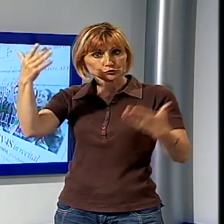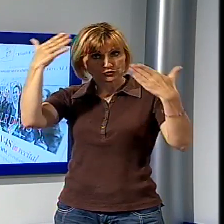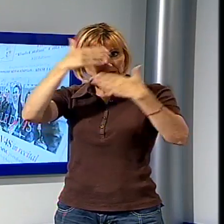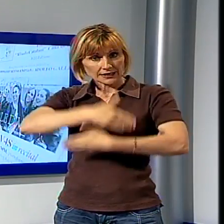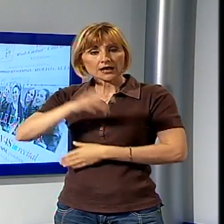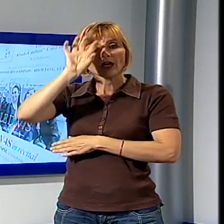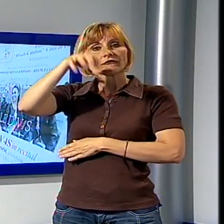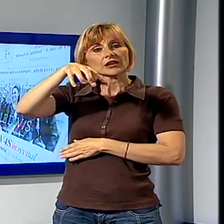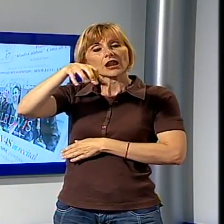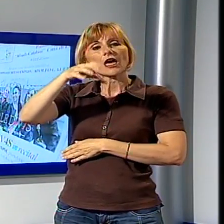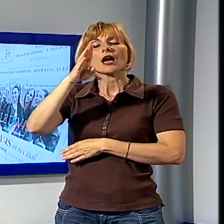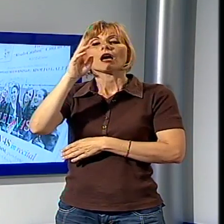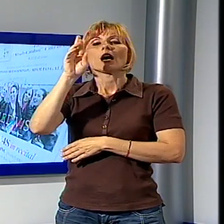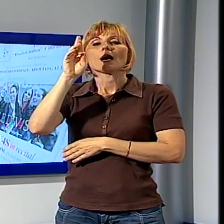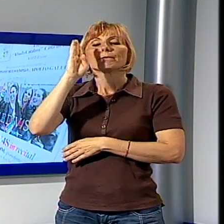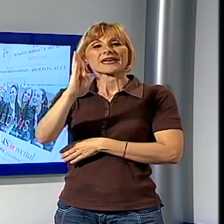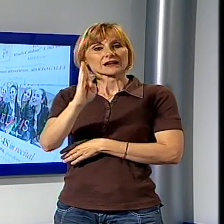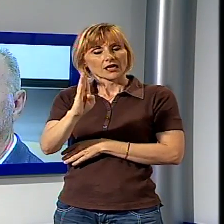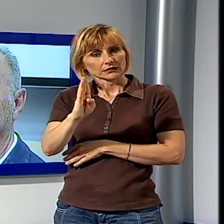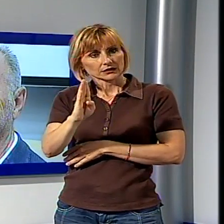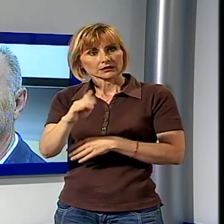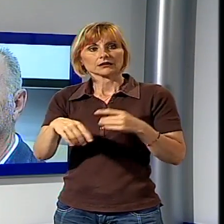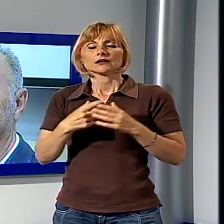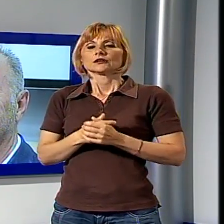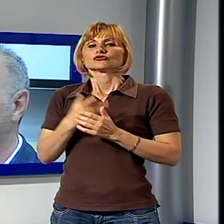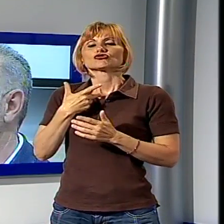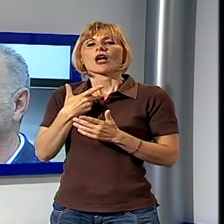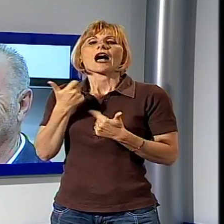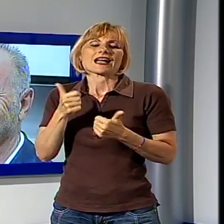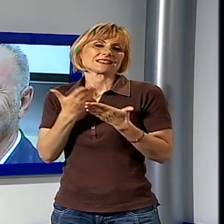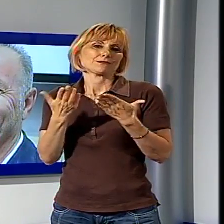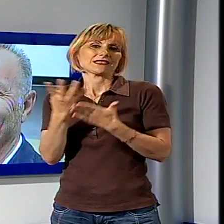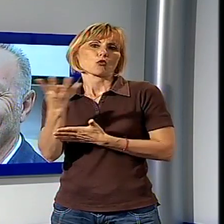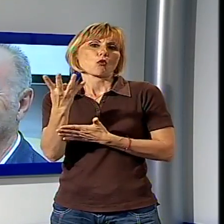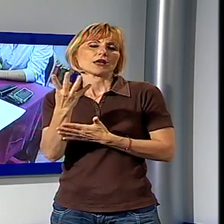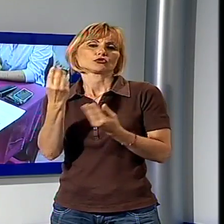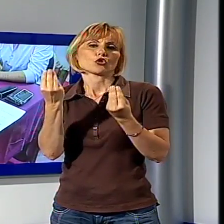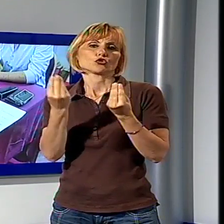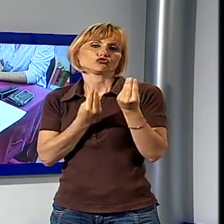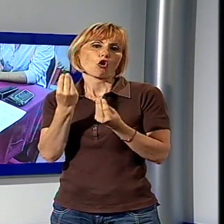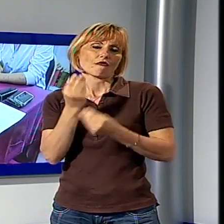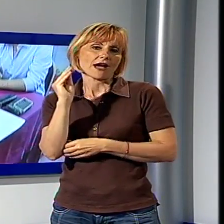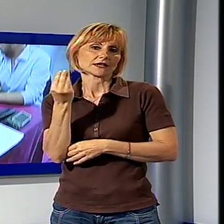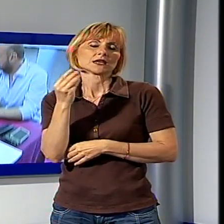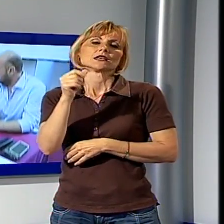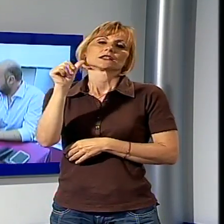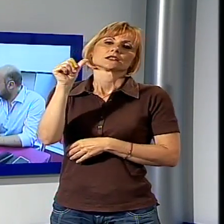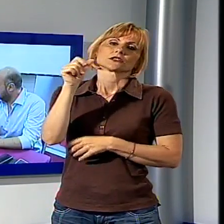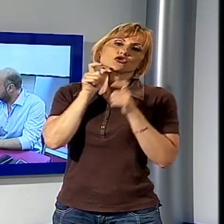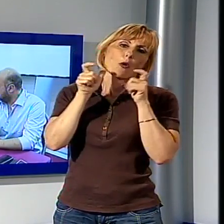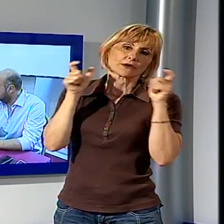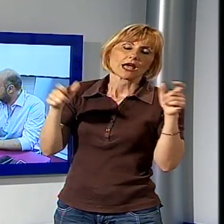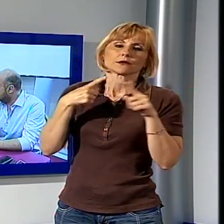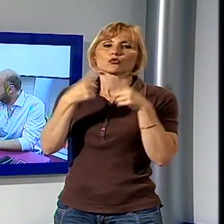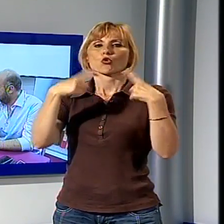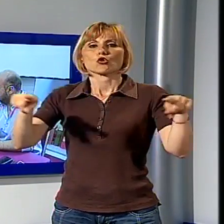giugno e vedrà anche il recital del gruppo Divas composto da quattro giovani soprani pop lirici e dal concerto del